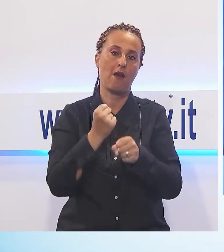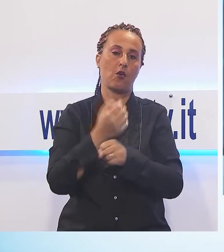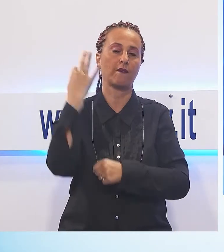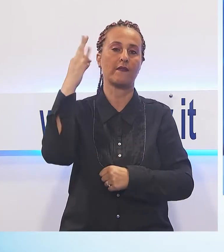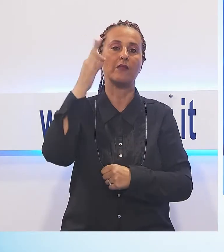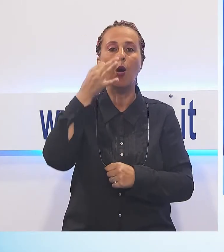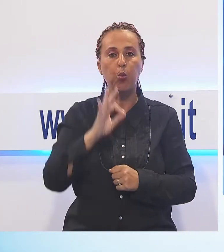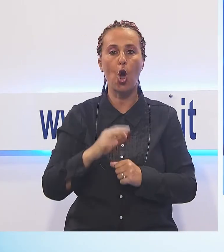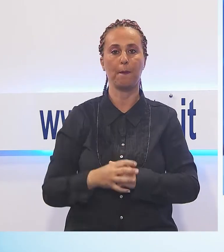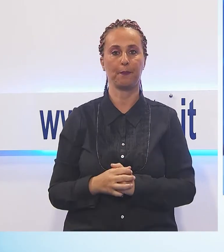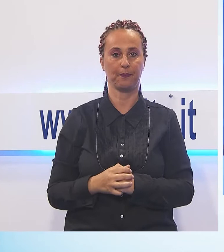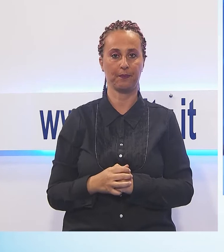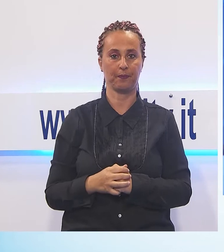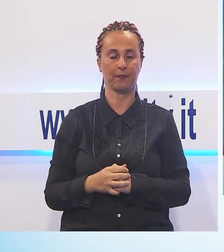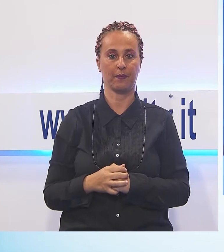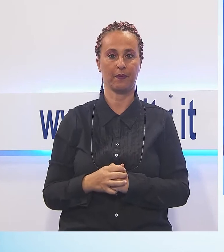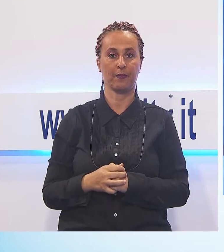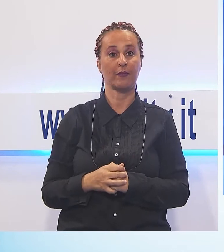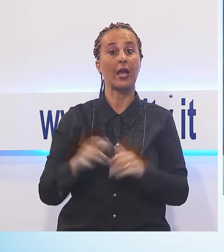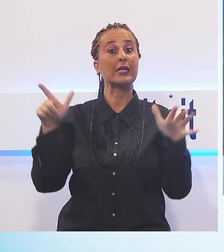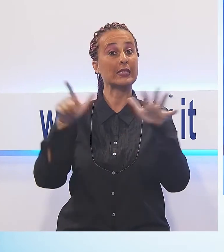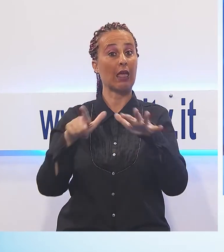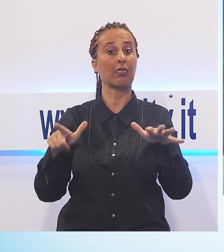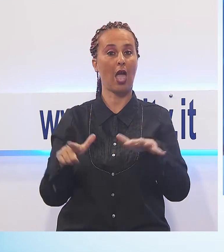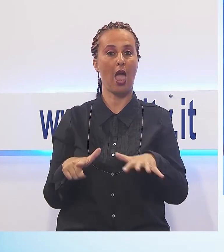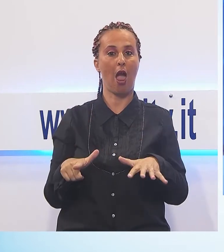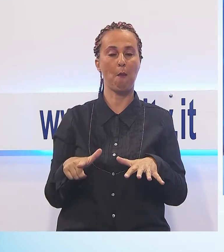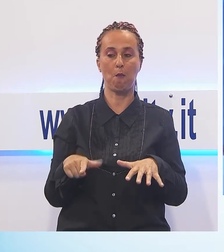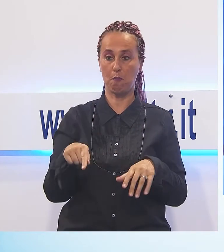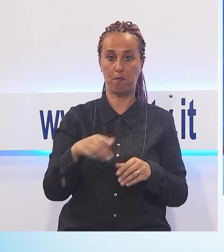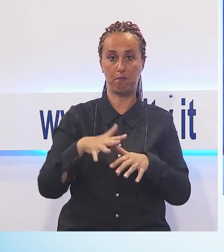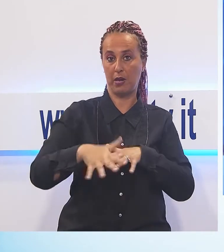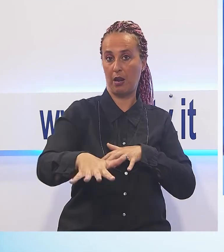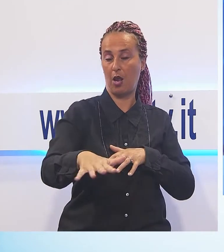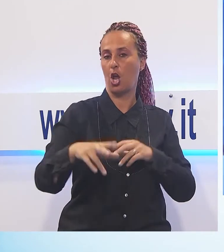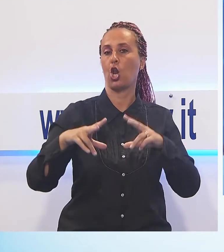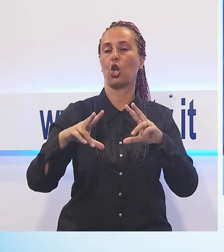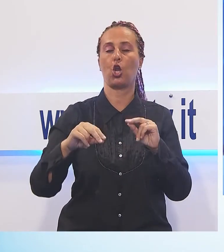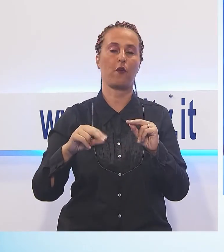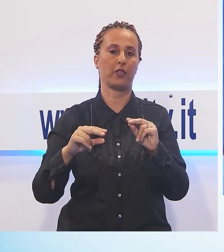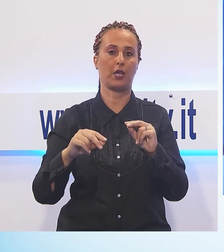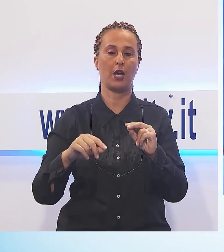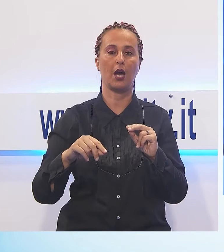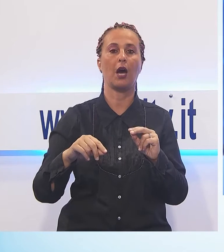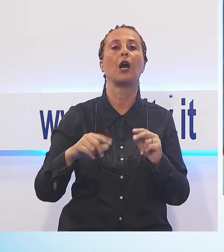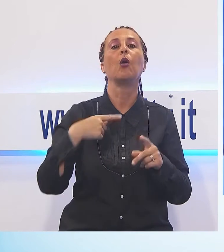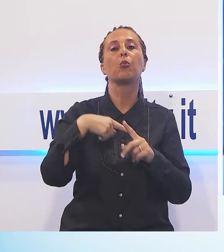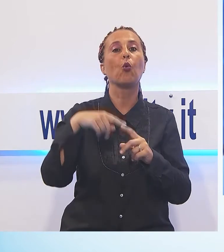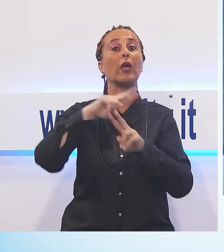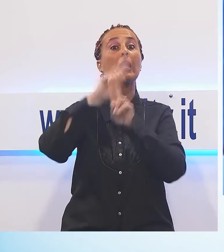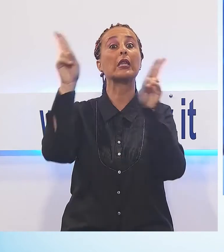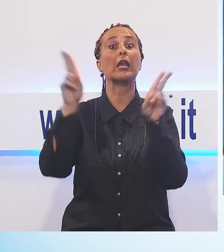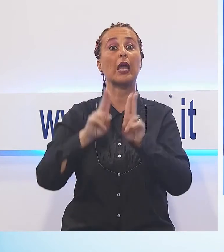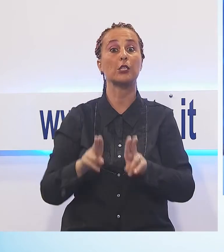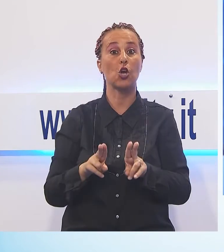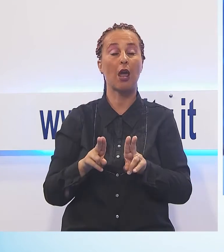Un settembre all'insegna di grandi eventi e novità di caratura internazionale. Sarà davvero un mese contrassegnato da appuntamenti eccezionali. Quello che si profila per il